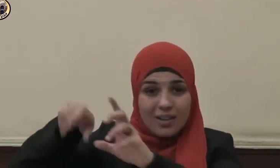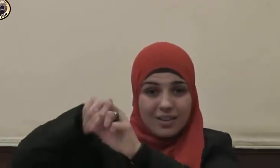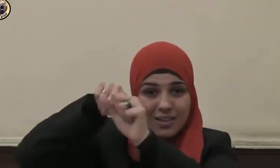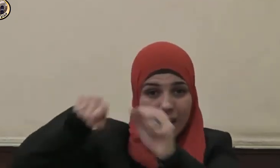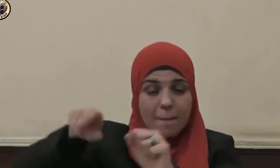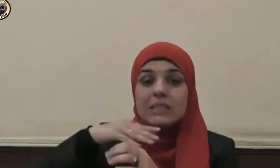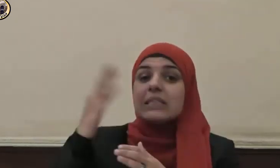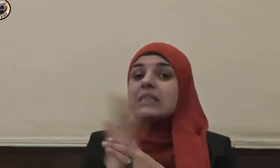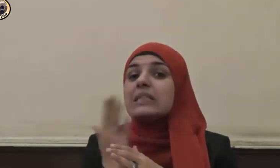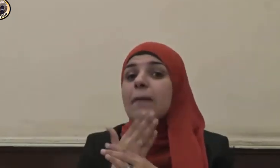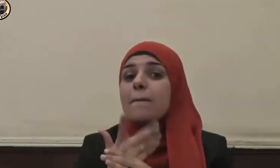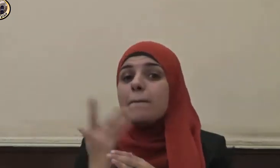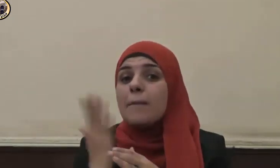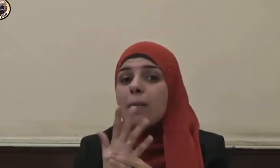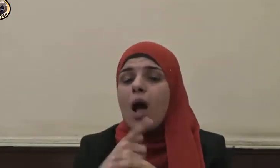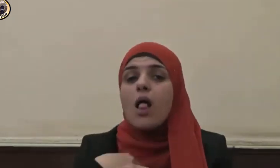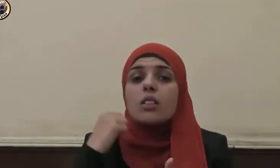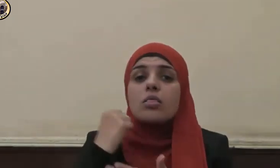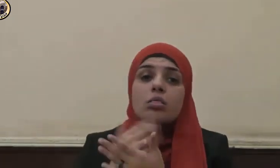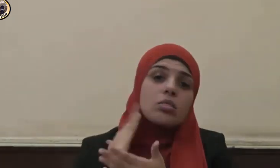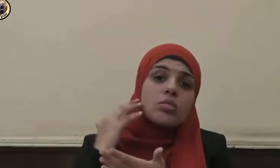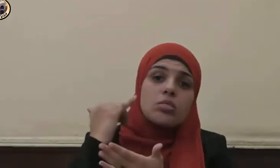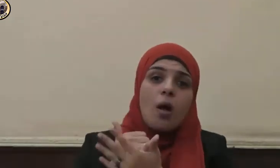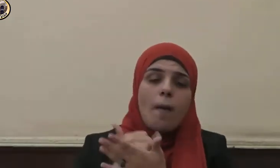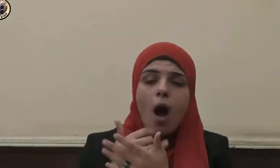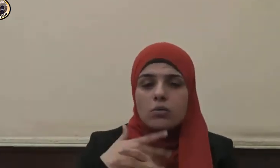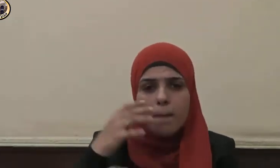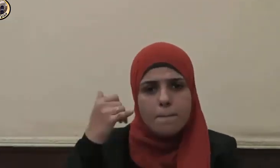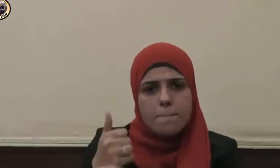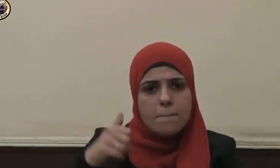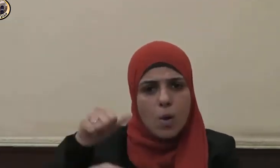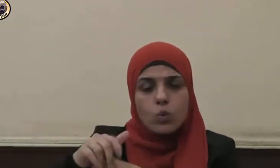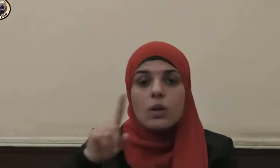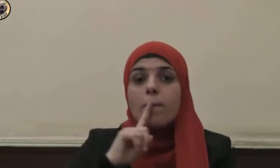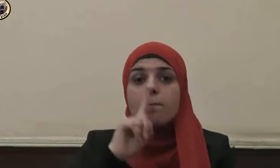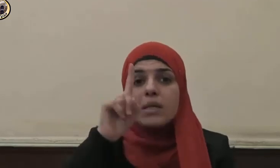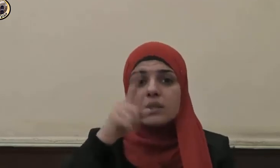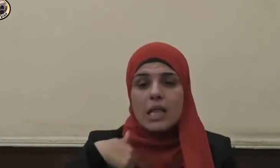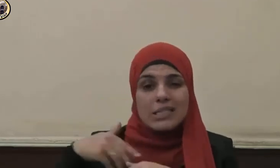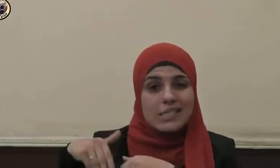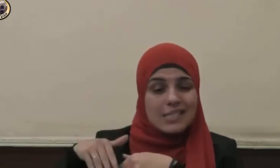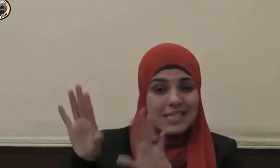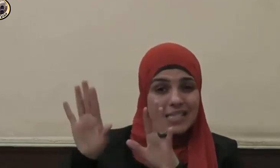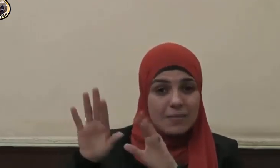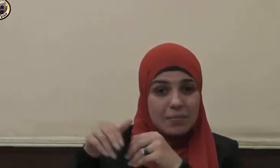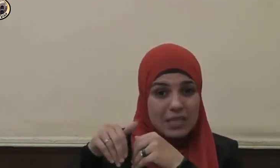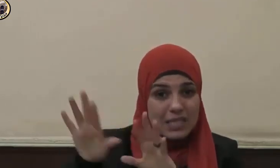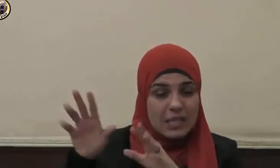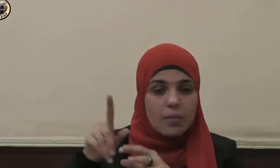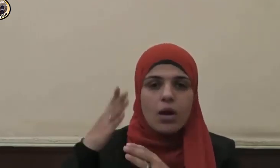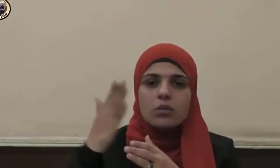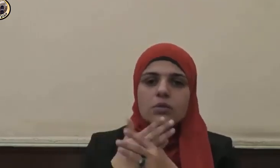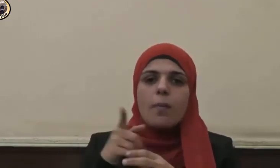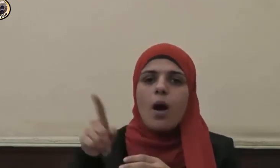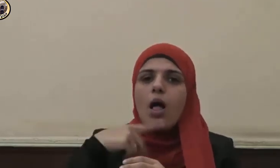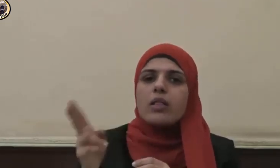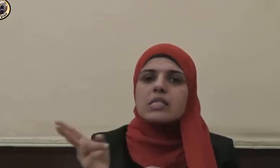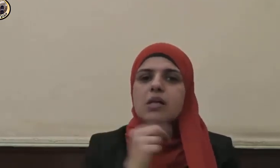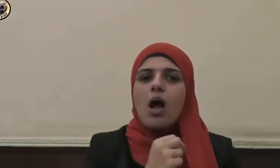لضمان بقائها أما تركها فأدعى لسرقتها أو ضيعها